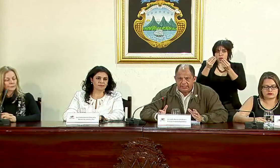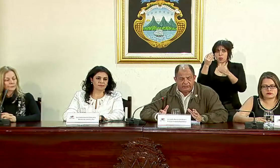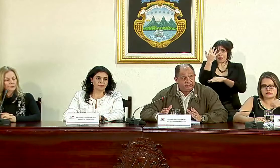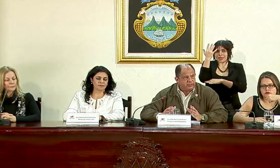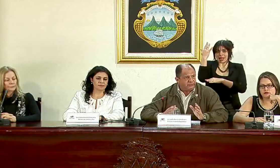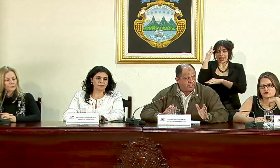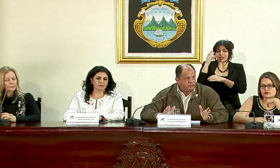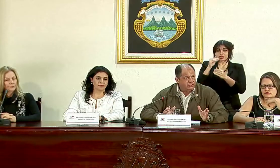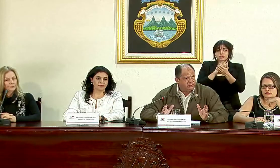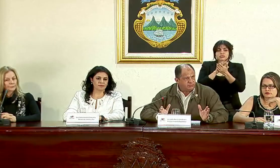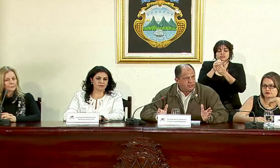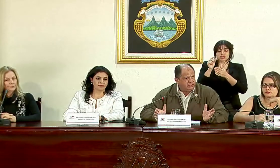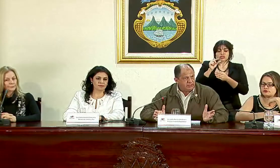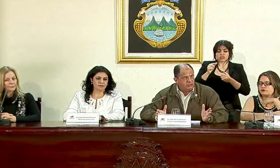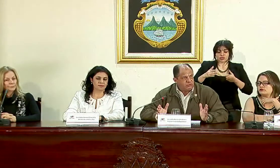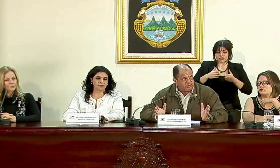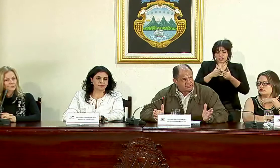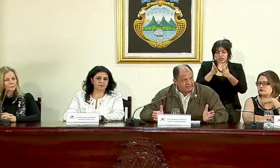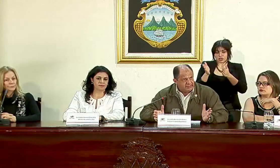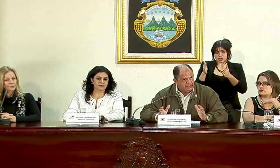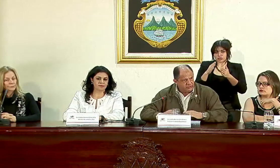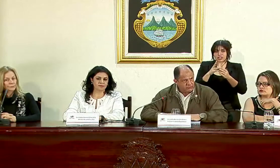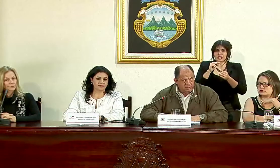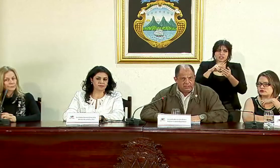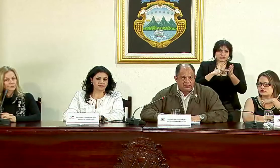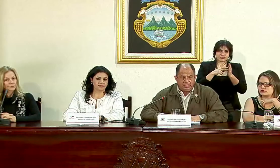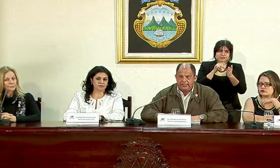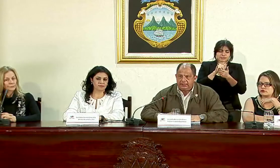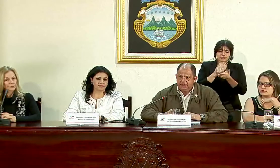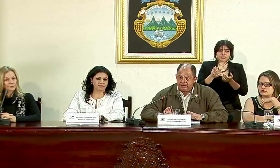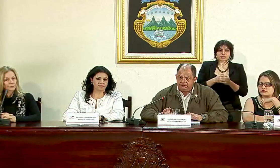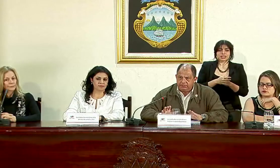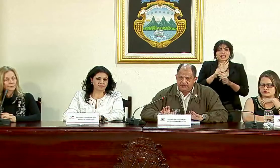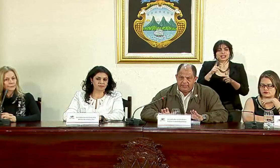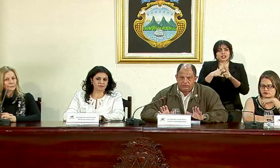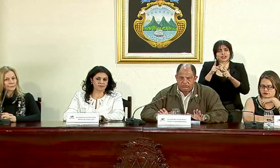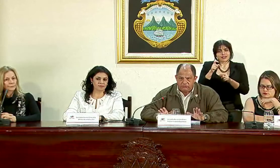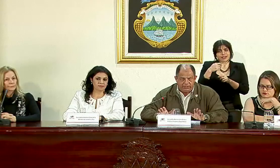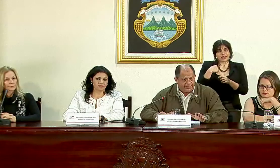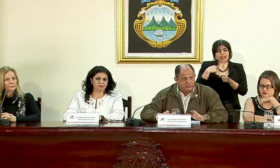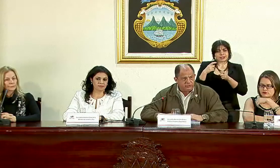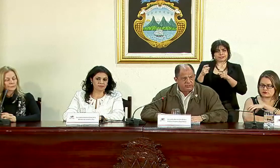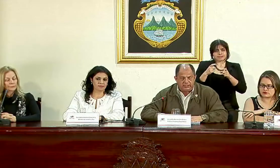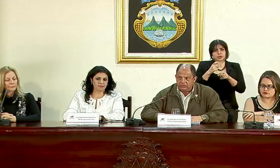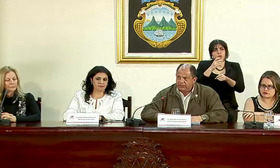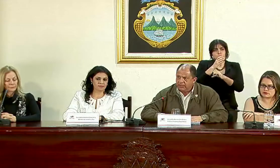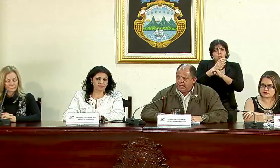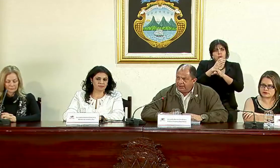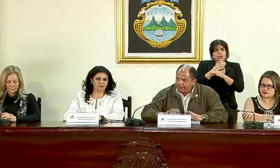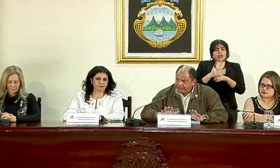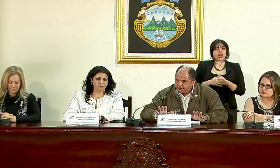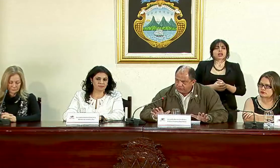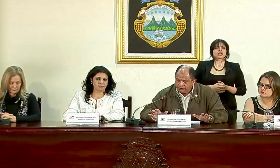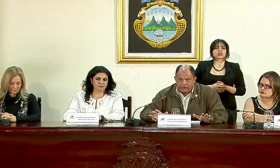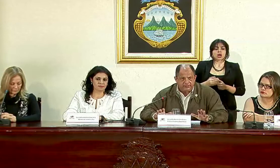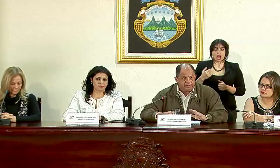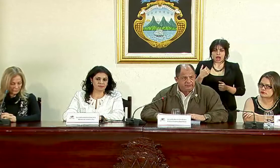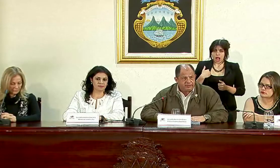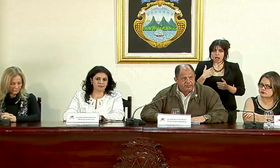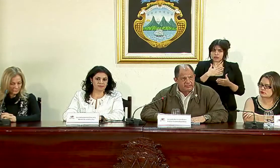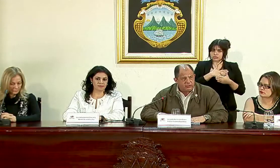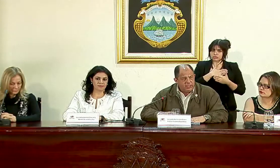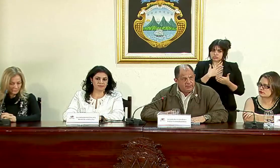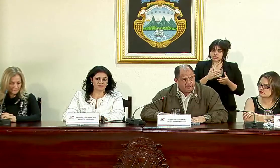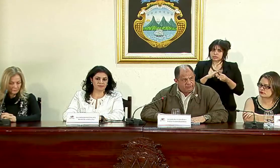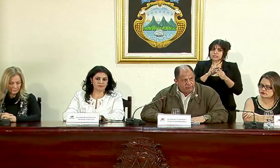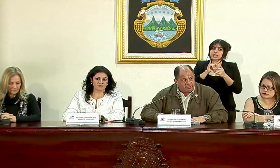alteración de causas de ríos y cosas por el estilo no se trata de eso hay que tener manejarlos con cuidado yo entiendo que habrá disposiciones a